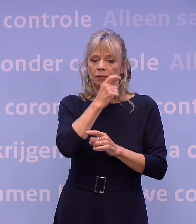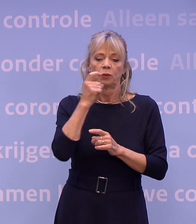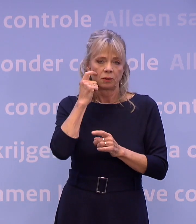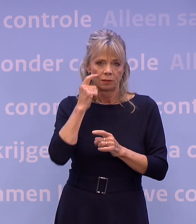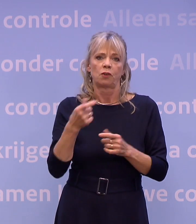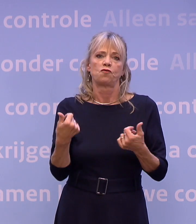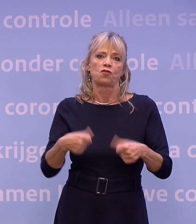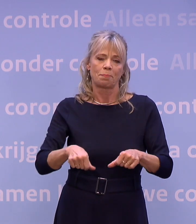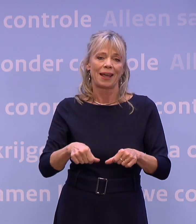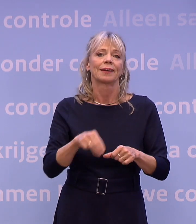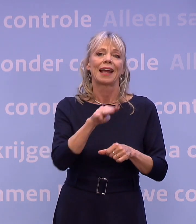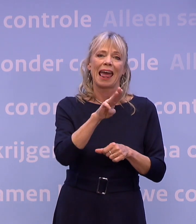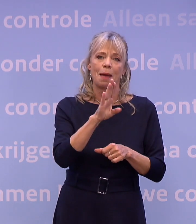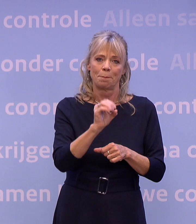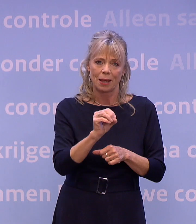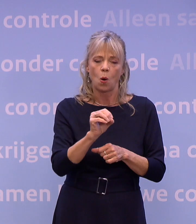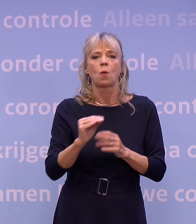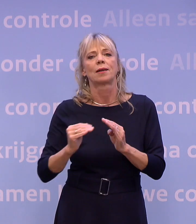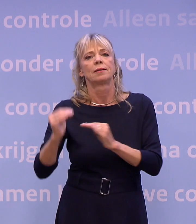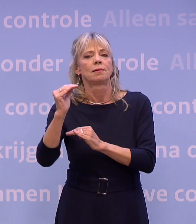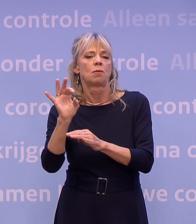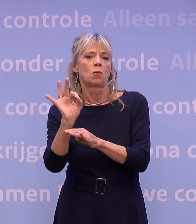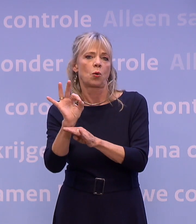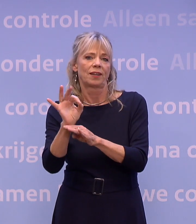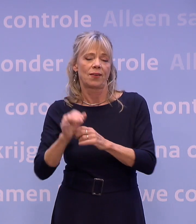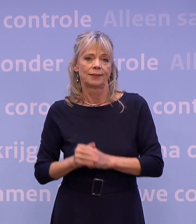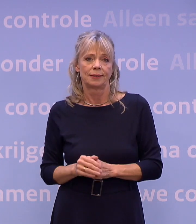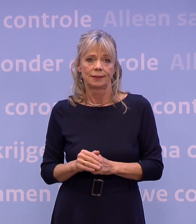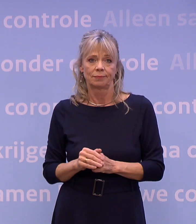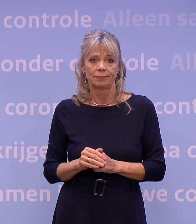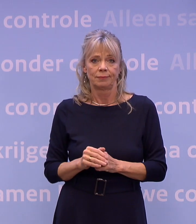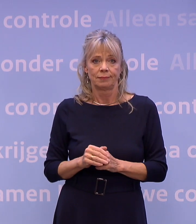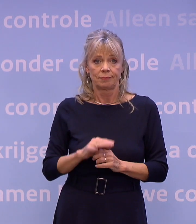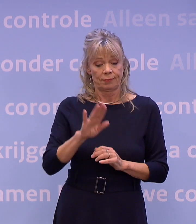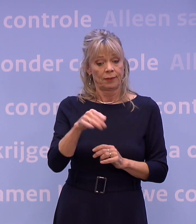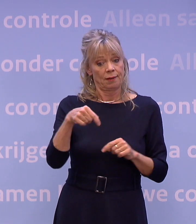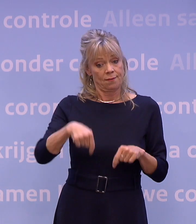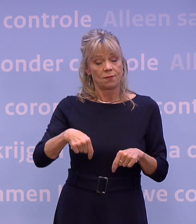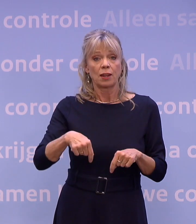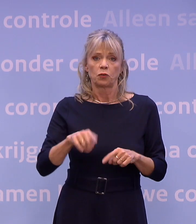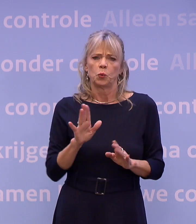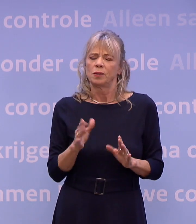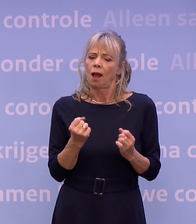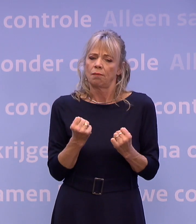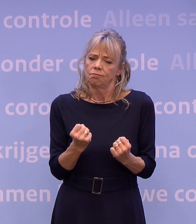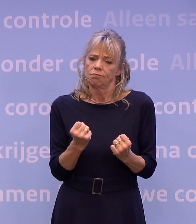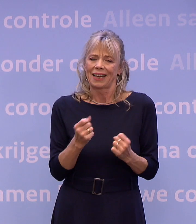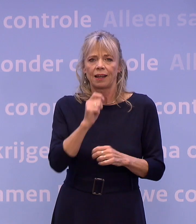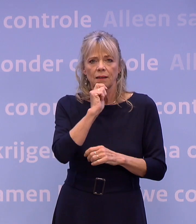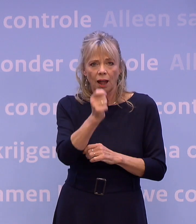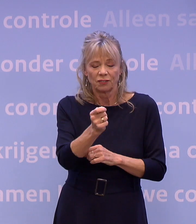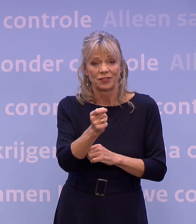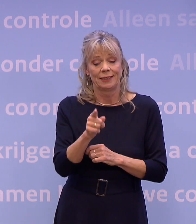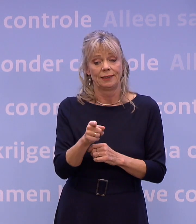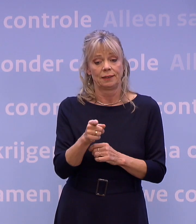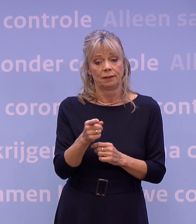mbo en het hoger onderwijs. En vanaf nu geldt daar in ieder geval al een dringend advies in afwachting